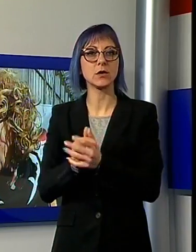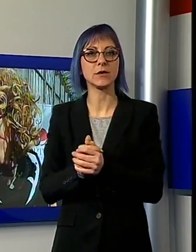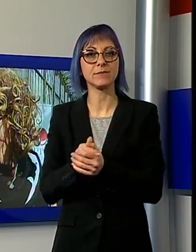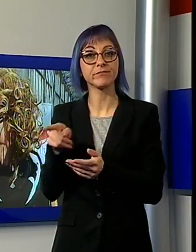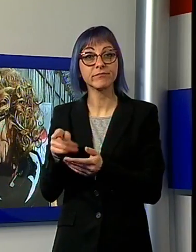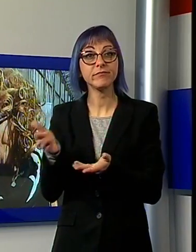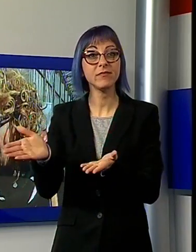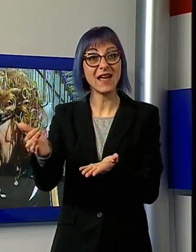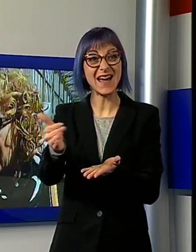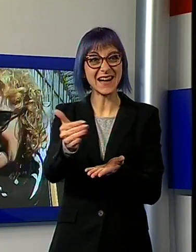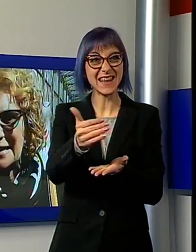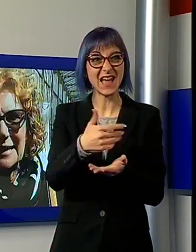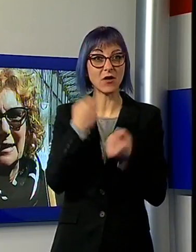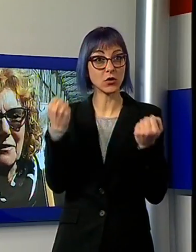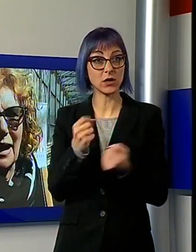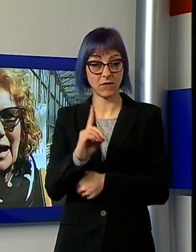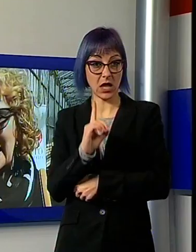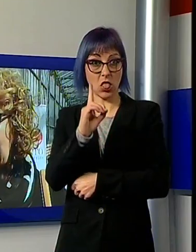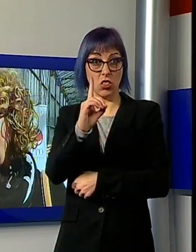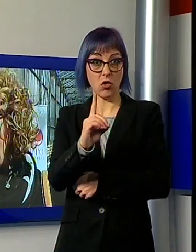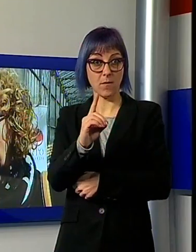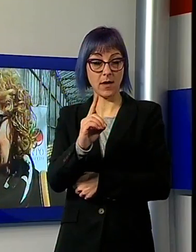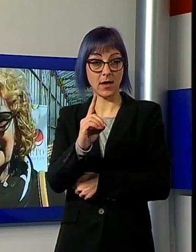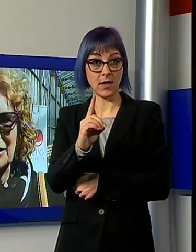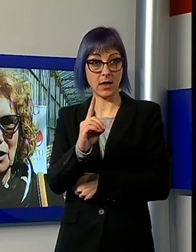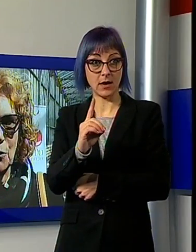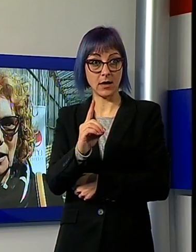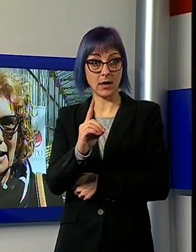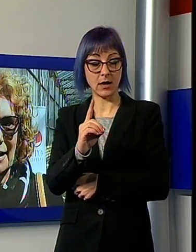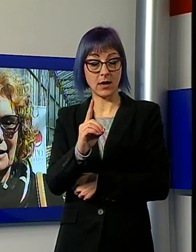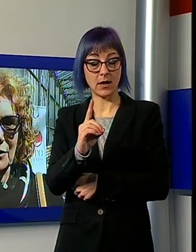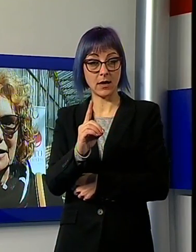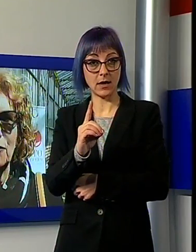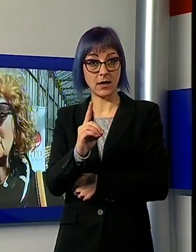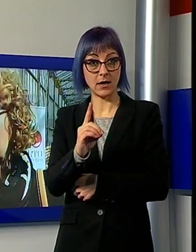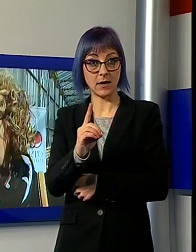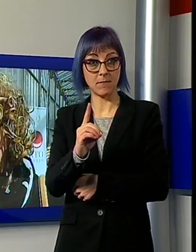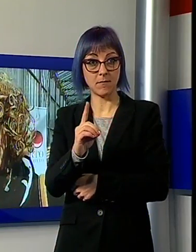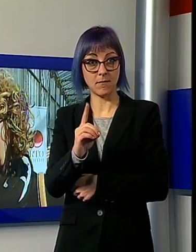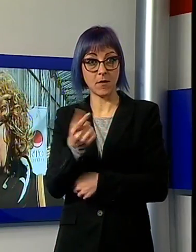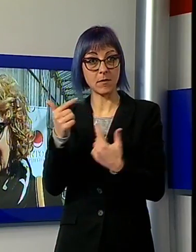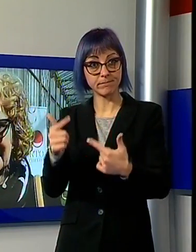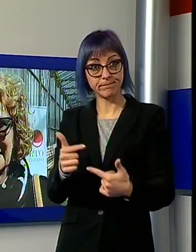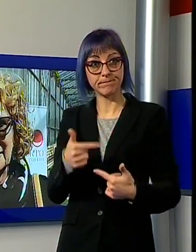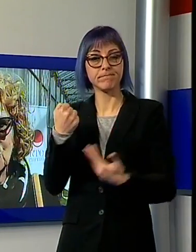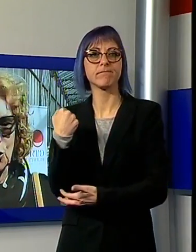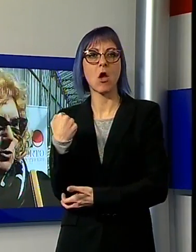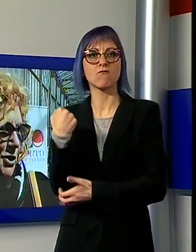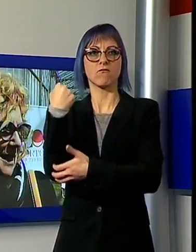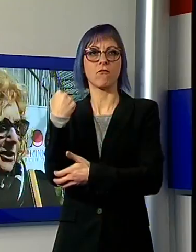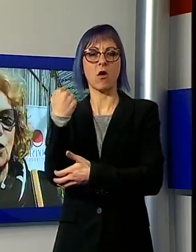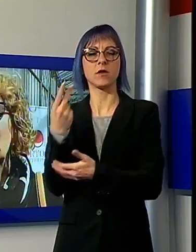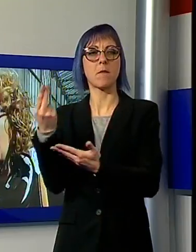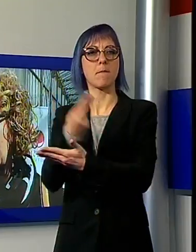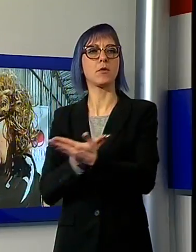ricavato di questa bella iniziativa andrà a fortificare il nostro